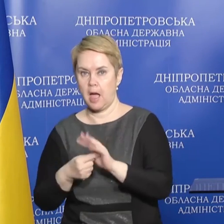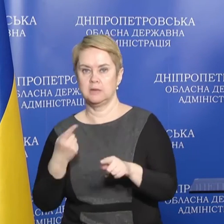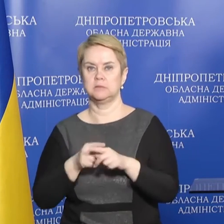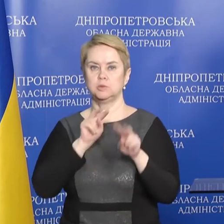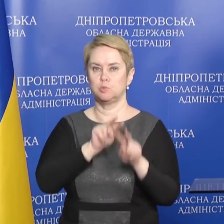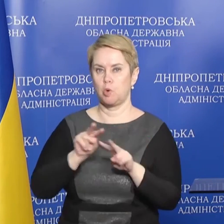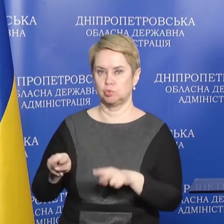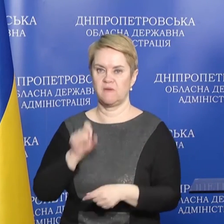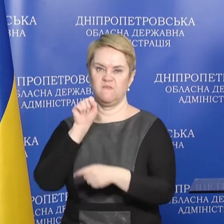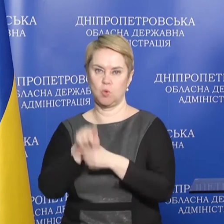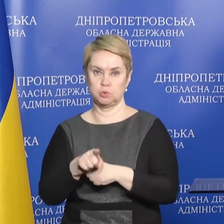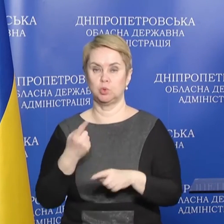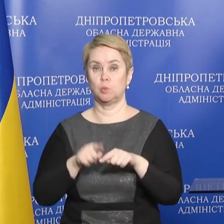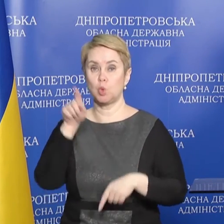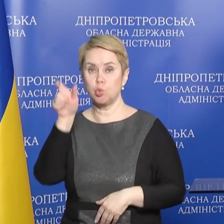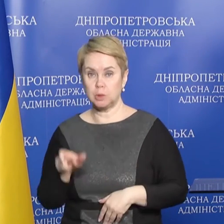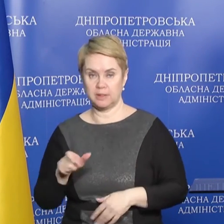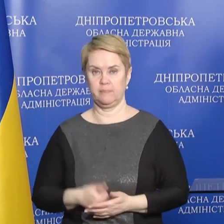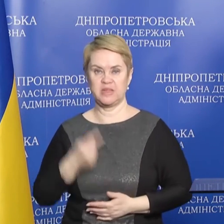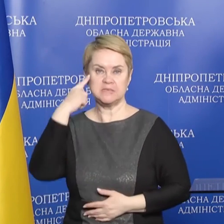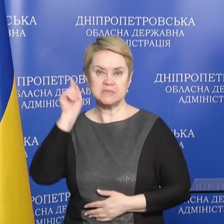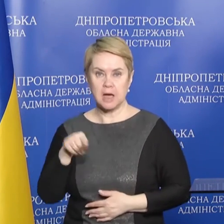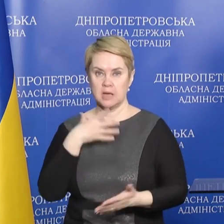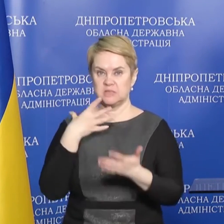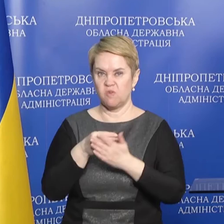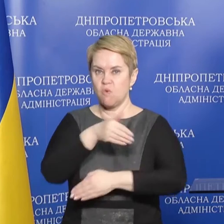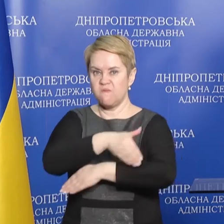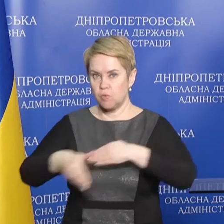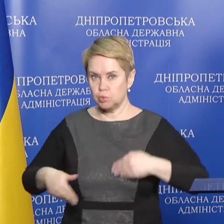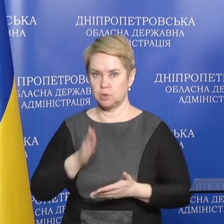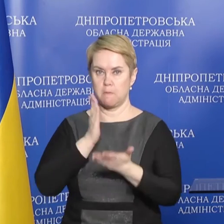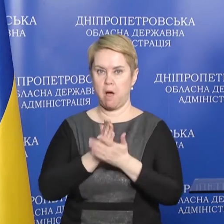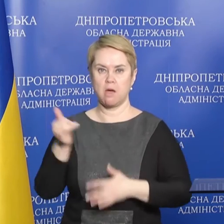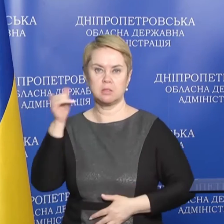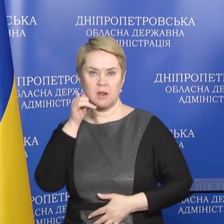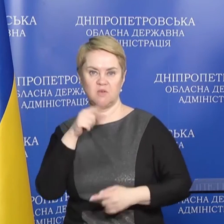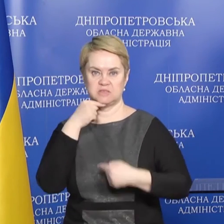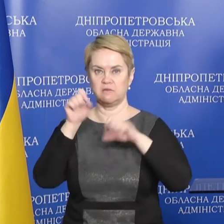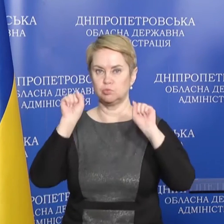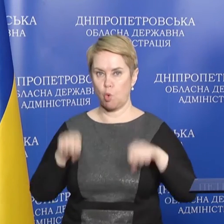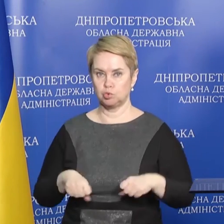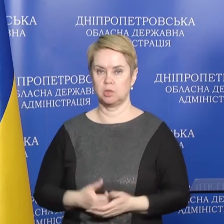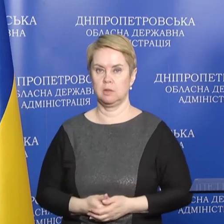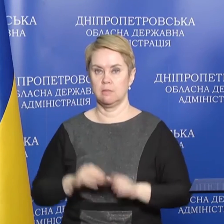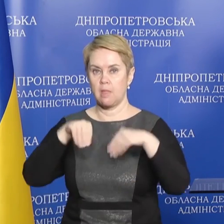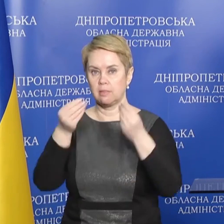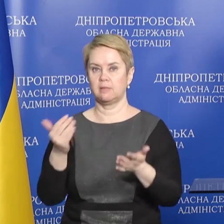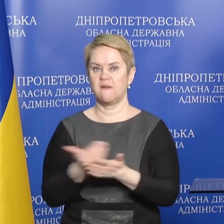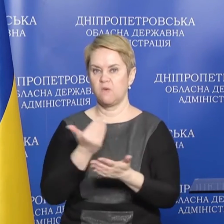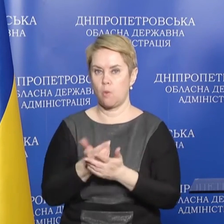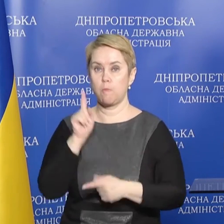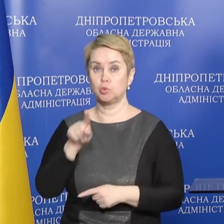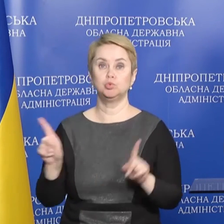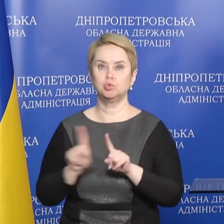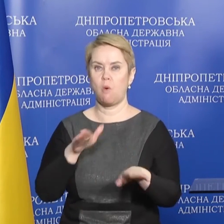спостережні функції. Тобто людина, знаючи свою вулицю, маючи телефон, завжди може надати інформацію